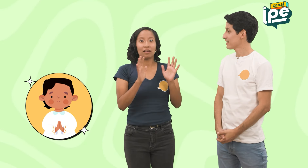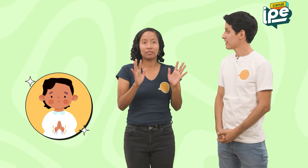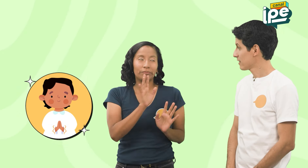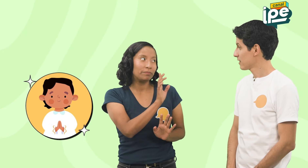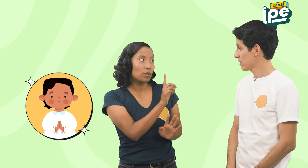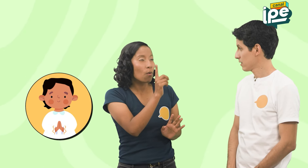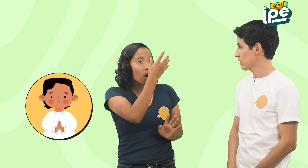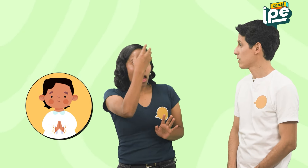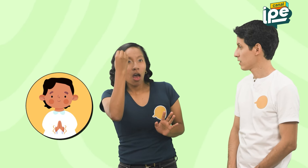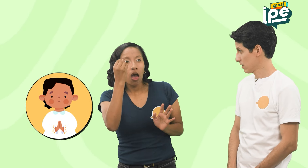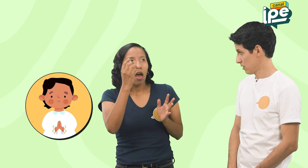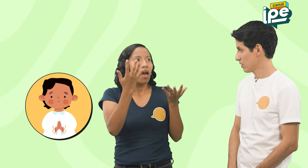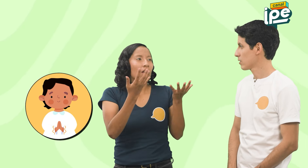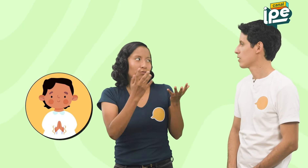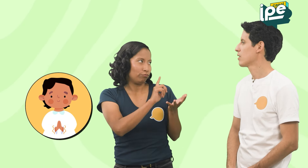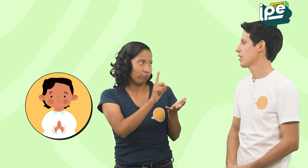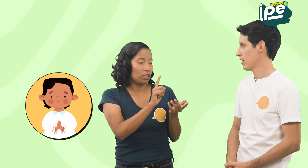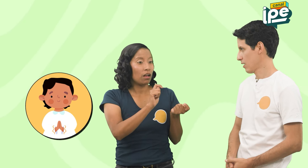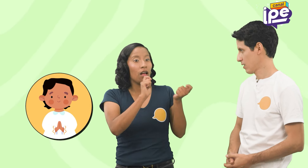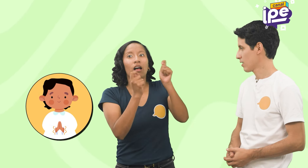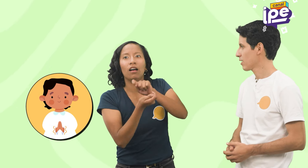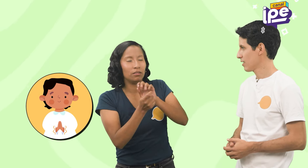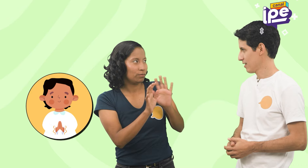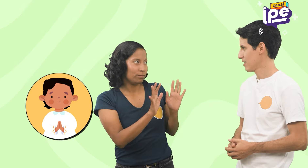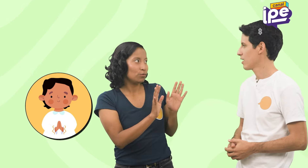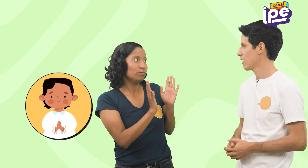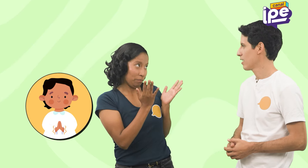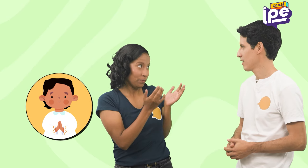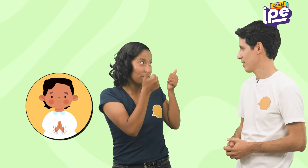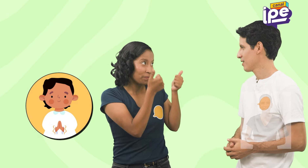No te vayas a olvidar de tu seña Y recuerda que no la puedes cambiar